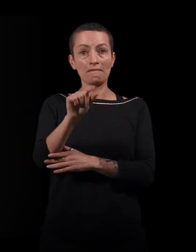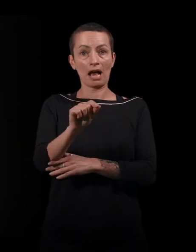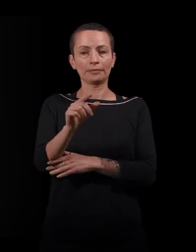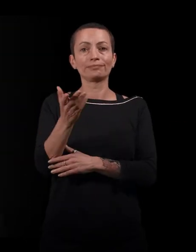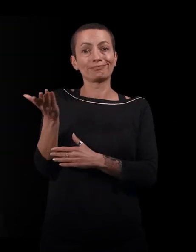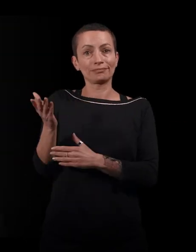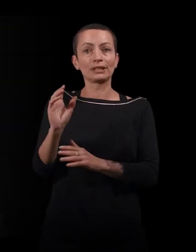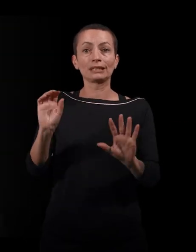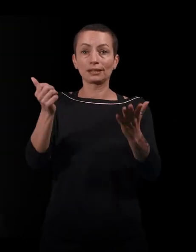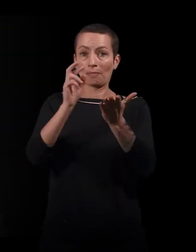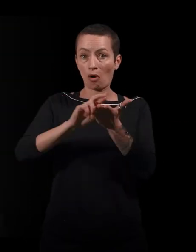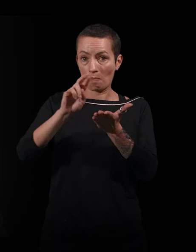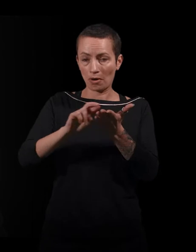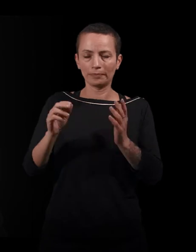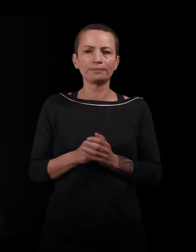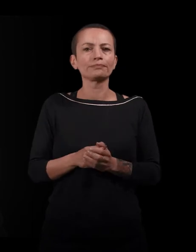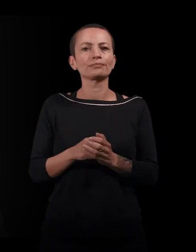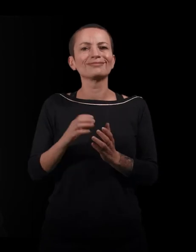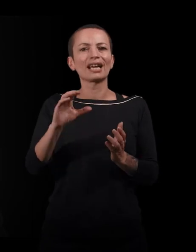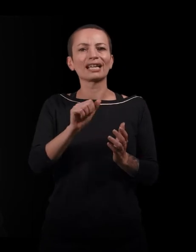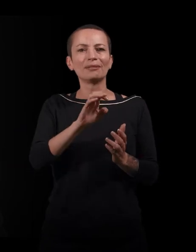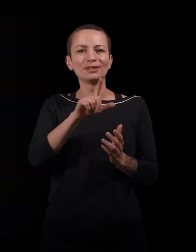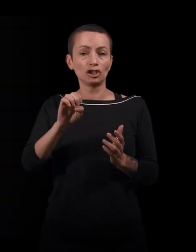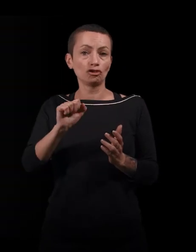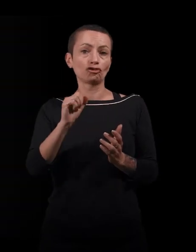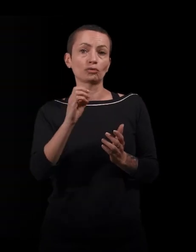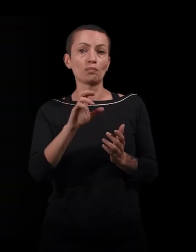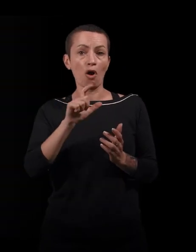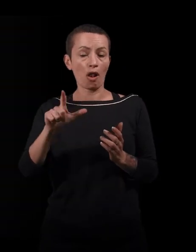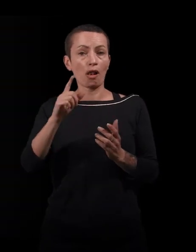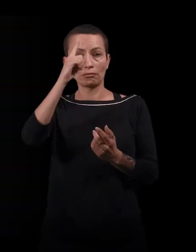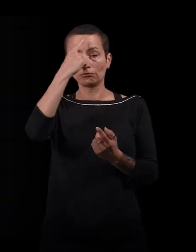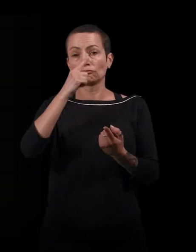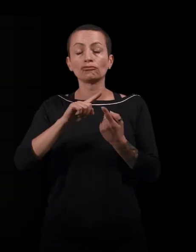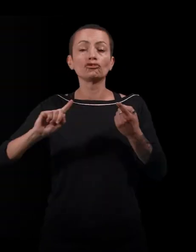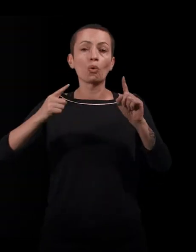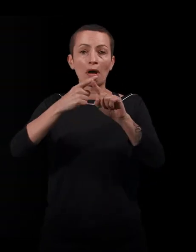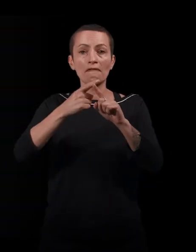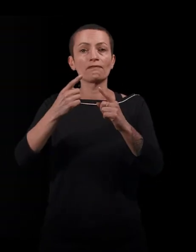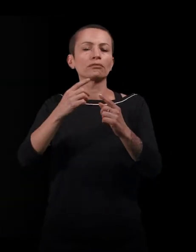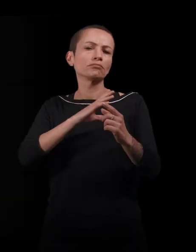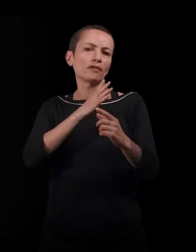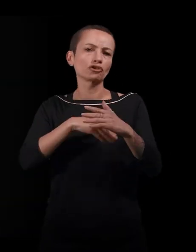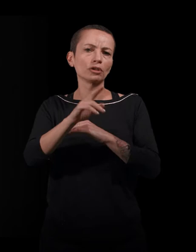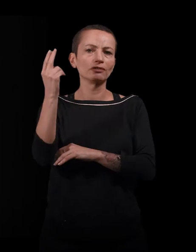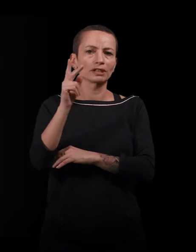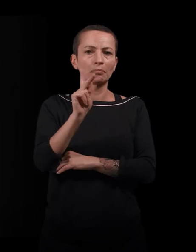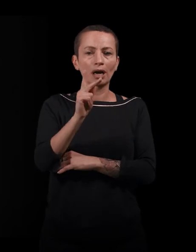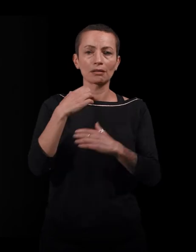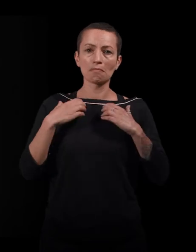qui est votre sixième roman. Et Camille Schmoll, vous êtes géographe, vous êtes professeure à l'Université de Paris, membre de l'Institut universitaire de France